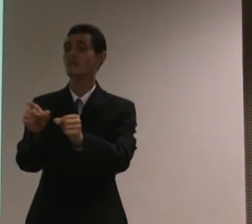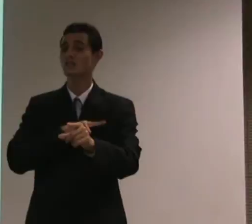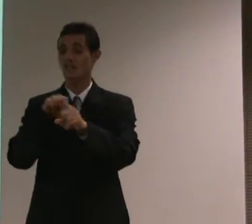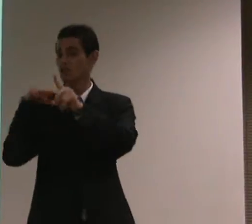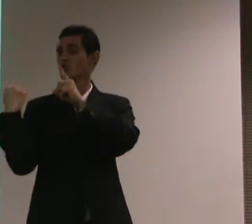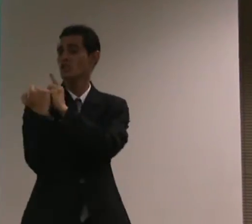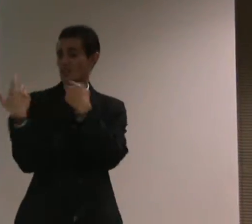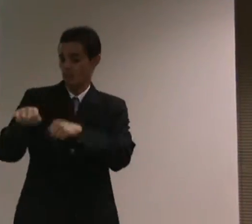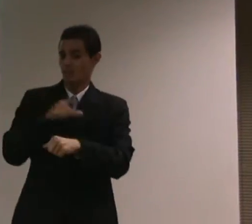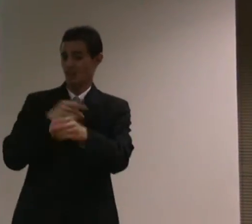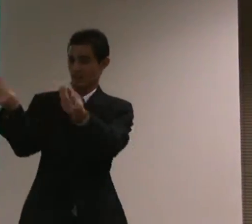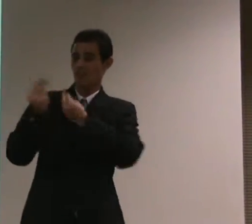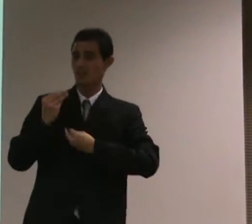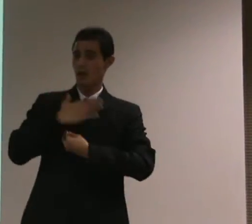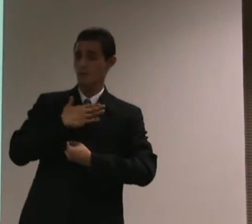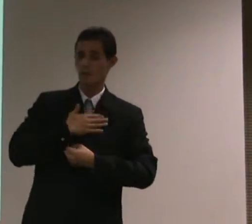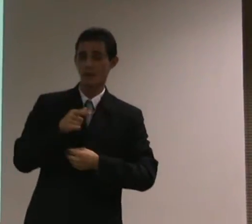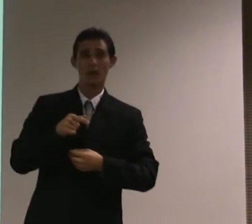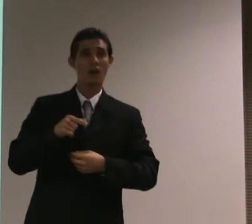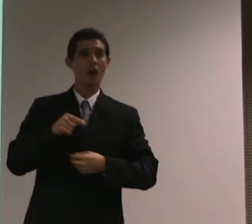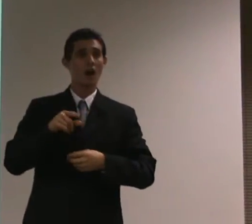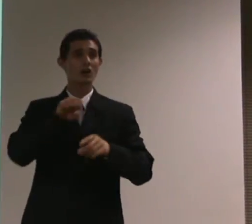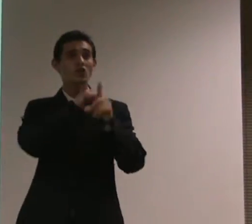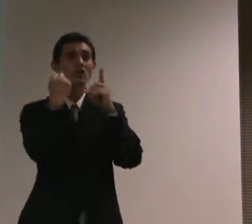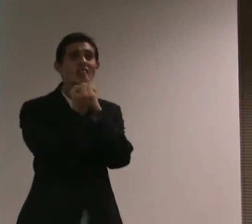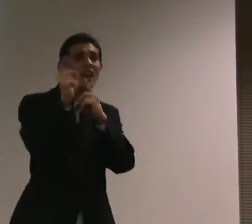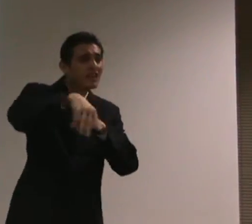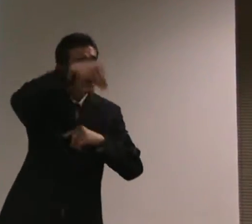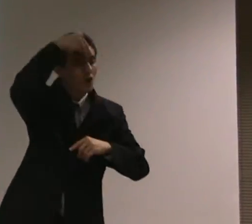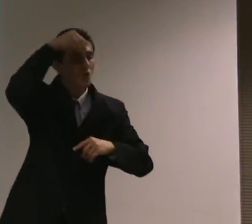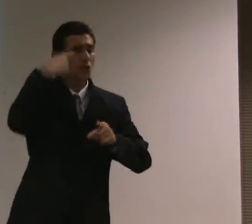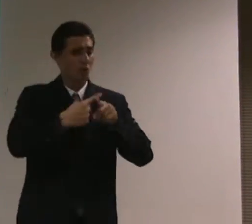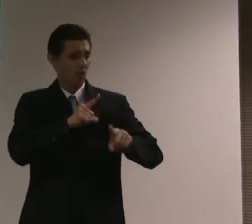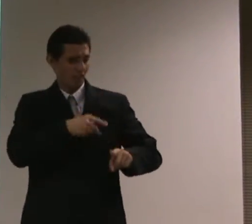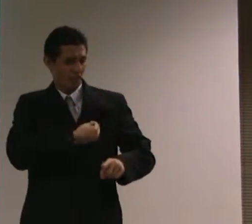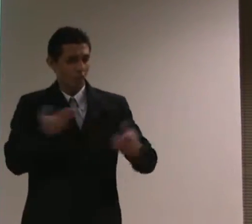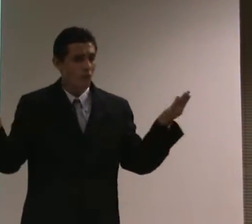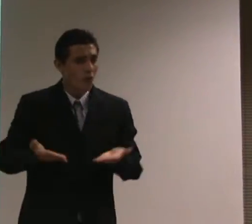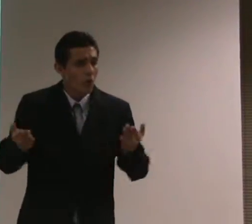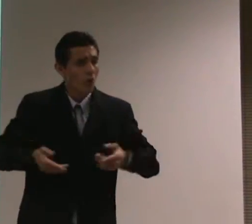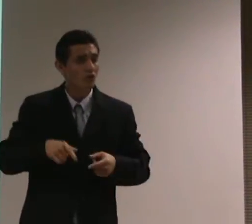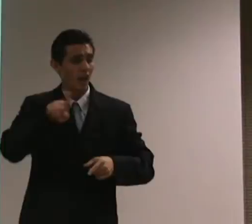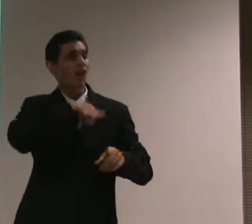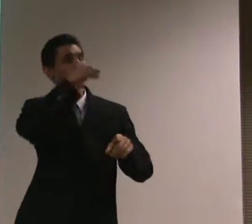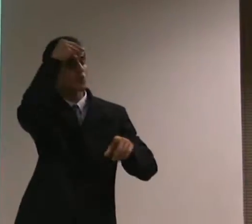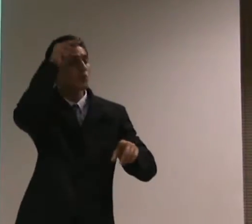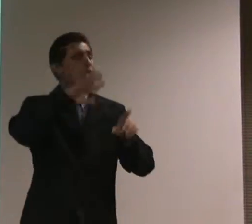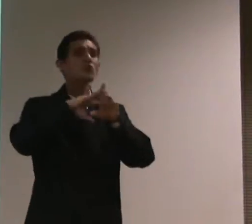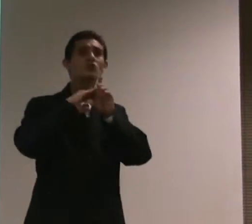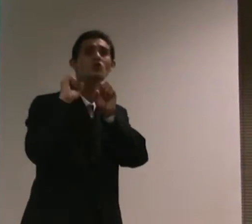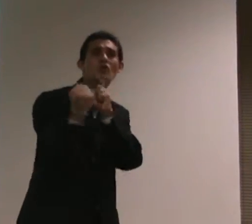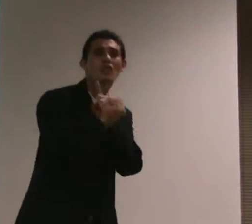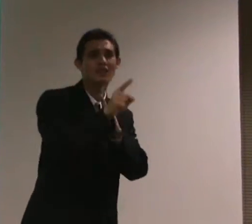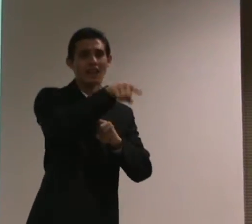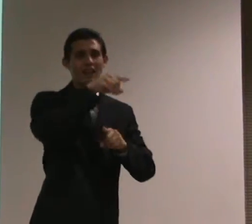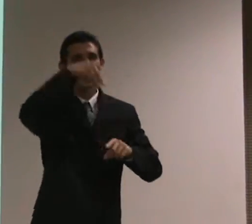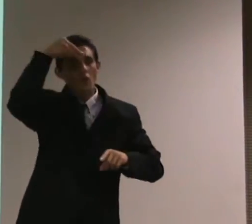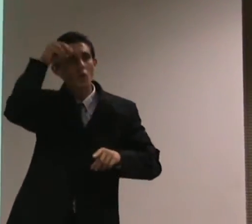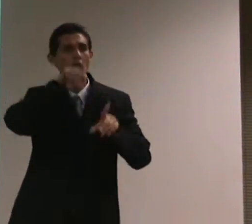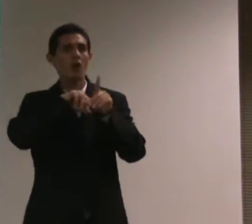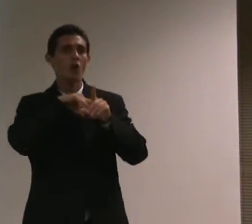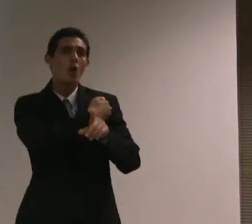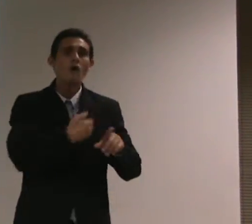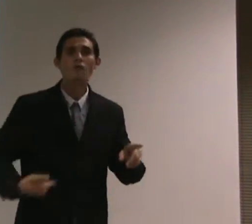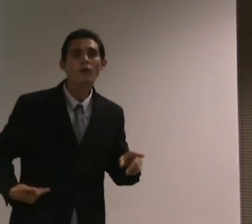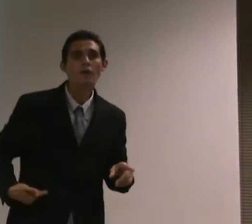sociedade, a sociedade é culpada pelo que eu tenho hoje, essa deficiência que eu tenho é culpa da sociedade, é culpa do governo, então